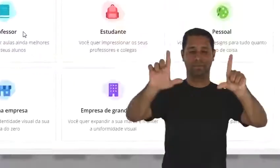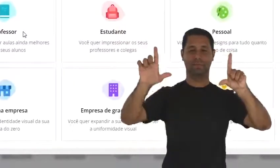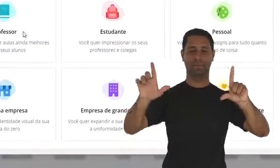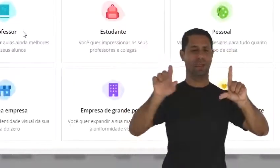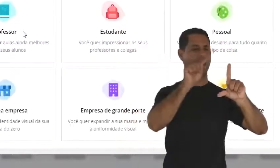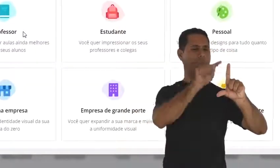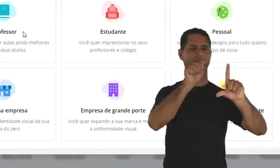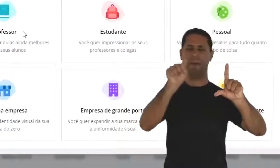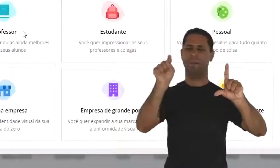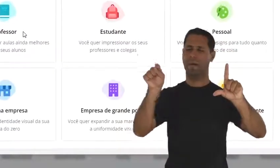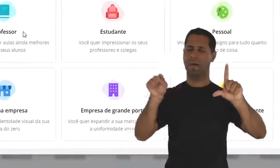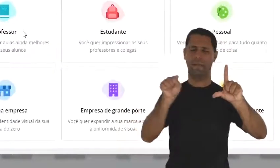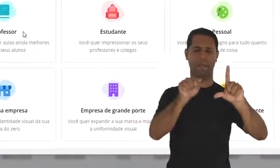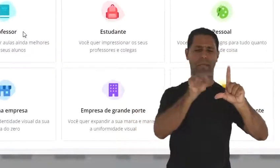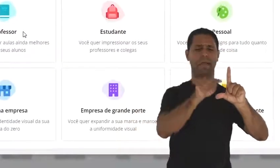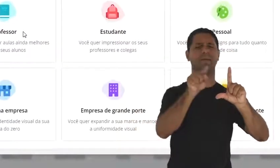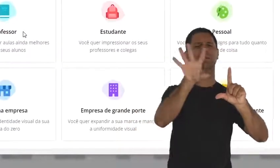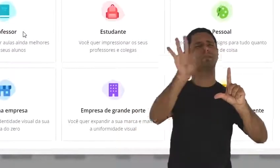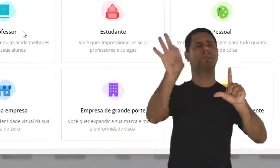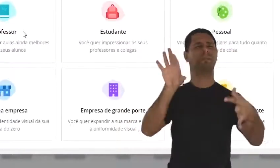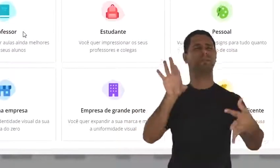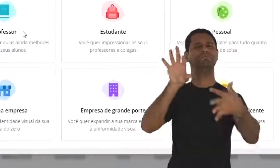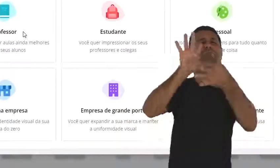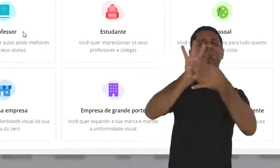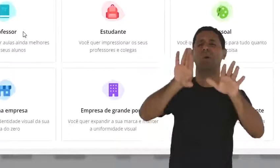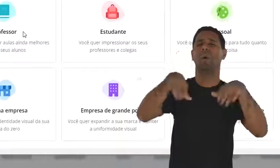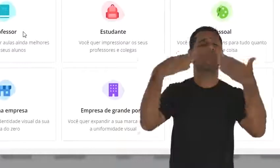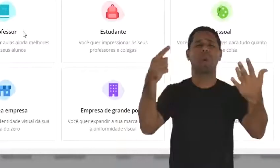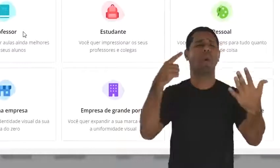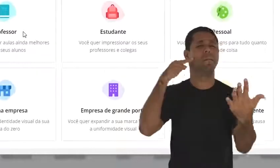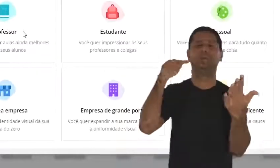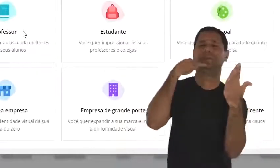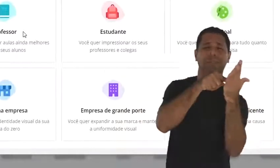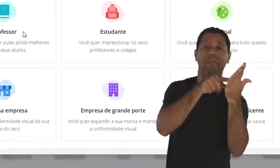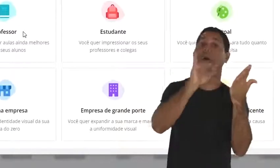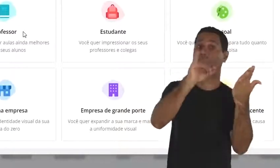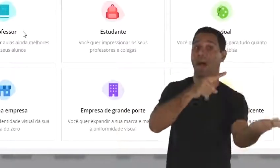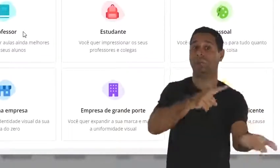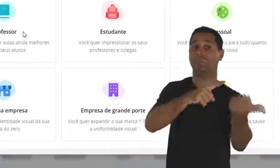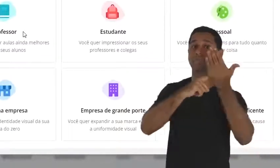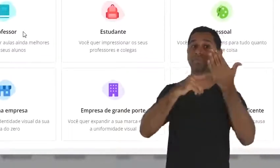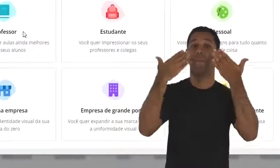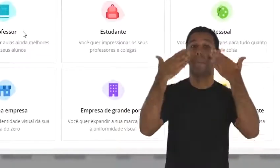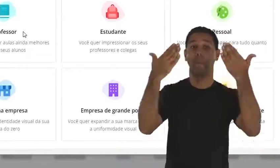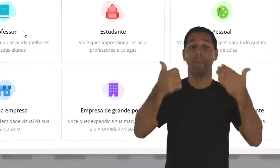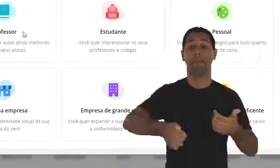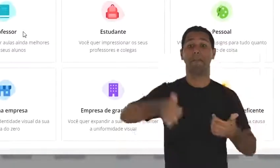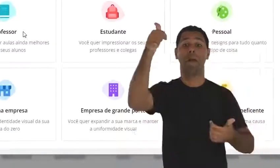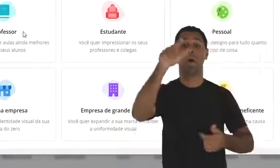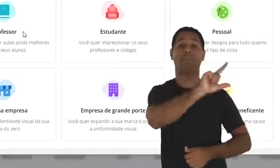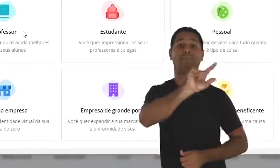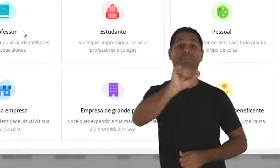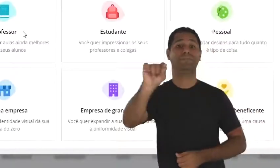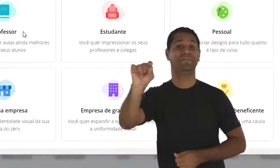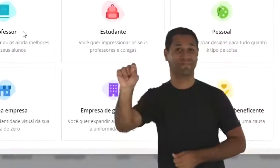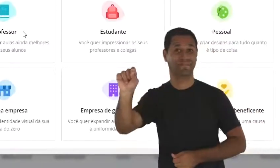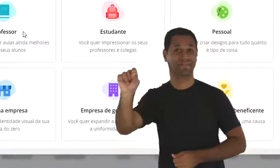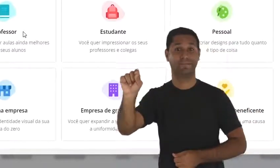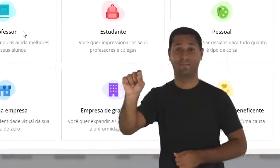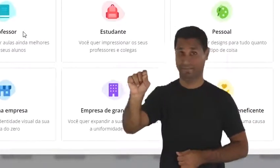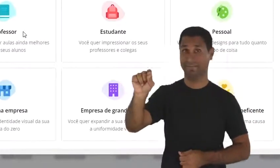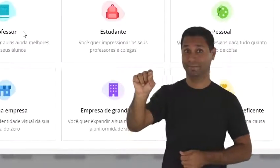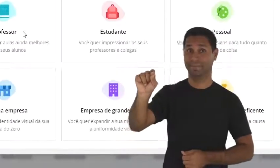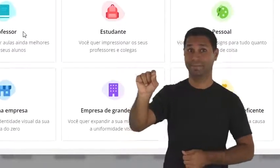E aí aparece essa tela que ele pergunta qual é o objetivo de usar o Canva, porque aí ele vai te ajudar a mostrar as melhores